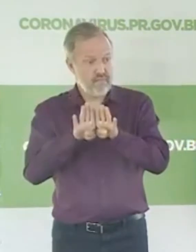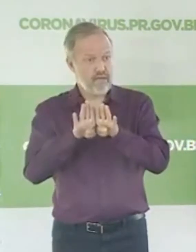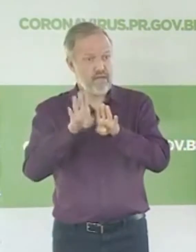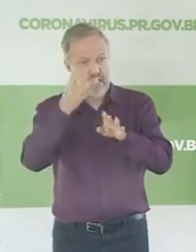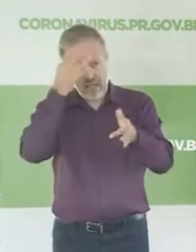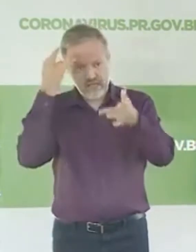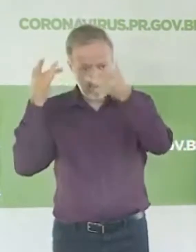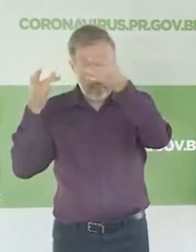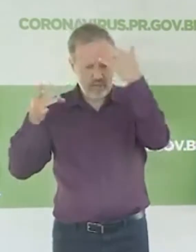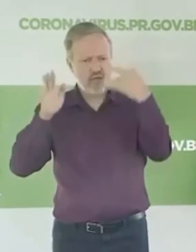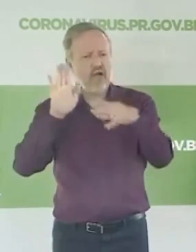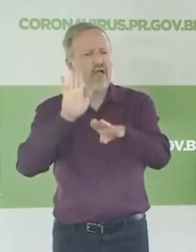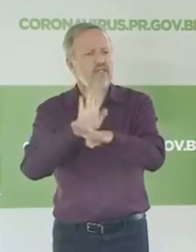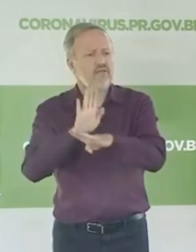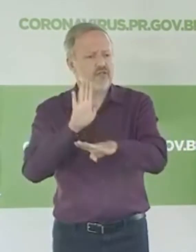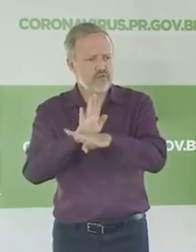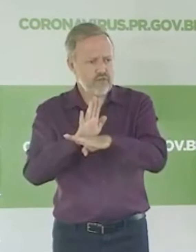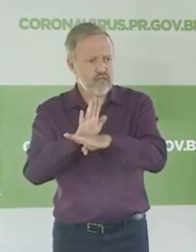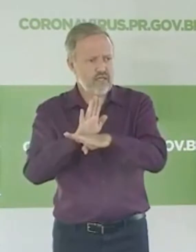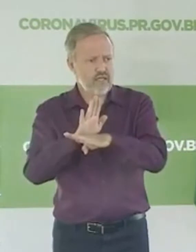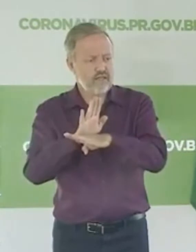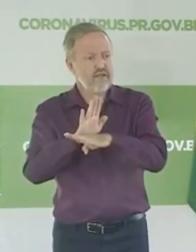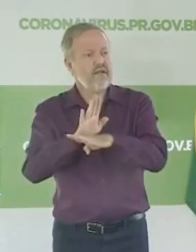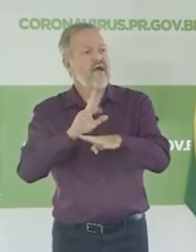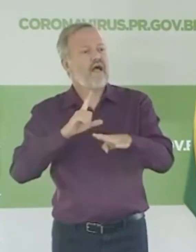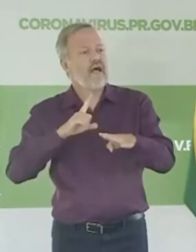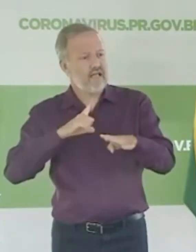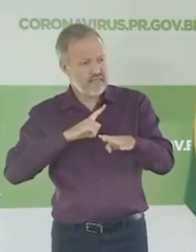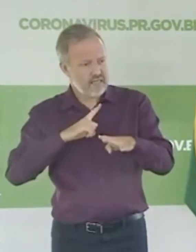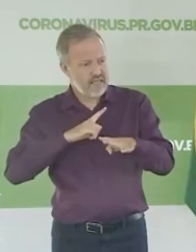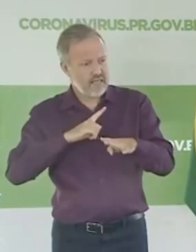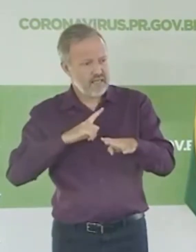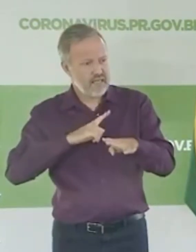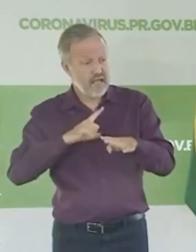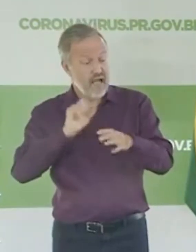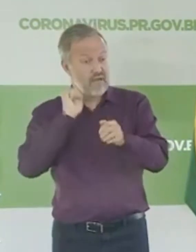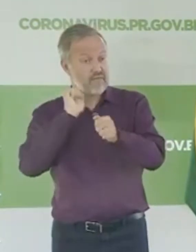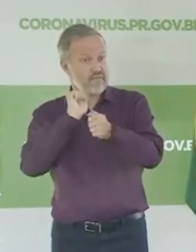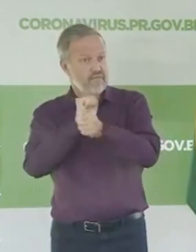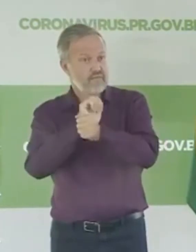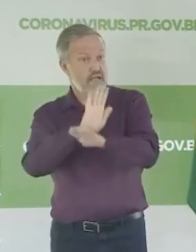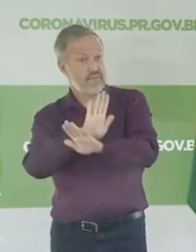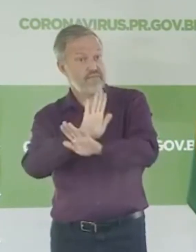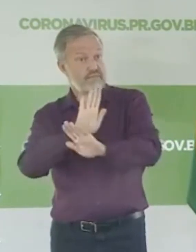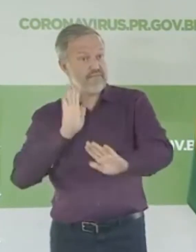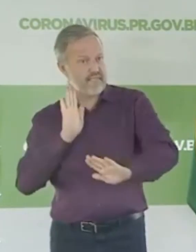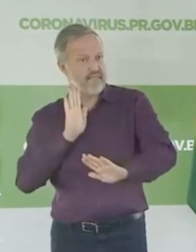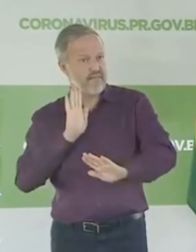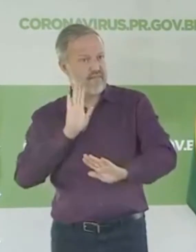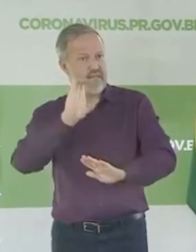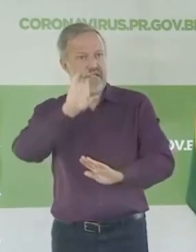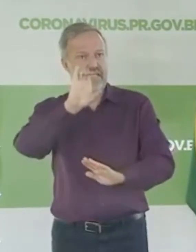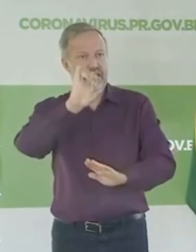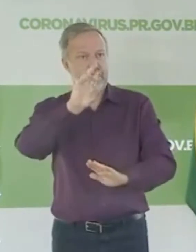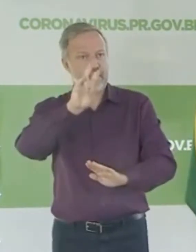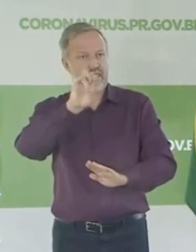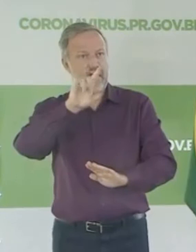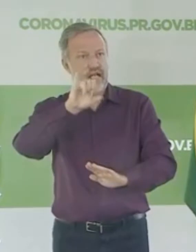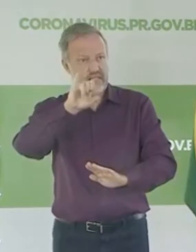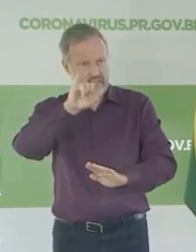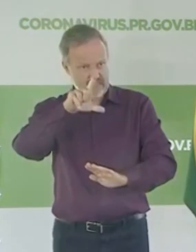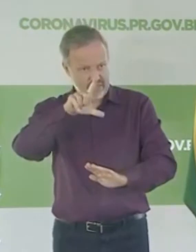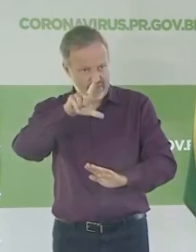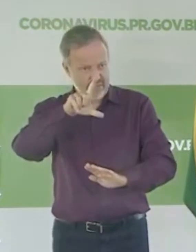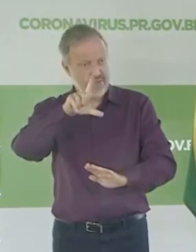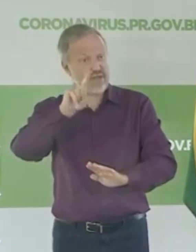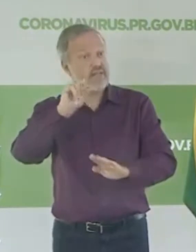colaborando conosco. A Defesa Civil tem um cadastro de mais de 40 mil pessoas e estão surgindo mais pessoas colaborando nessa medida, nesse enfrentamento que